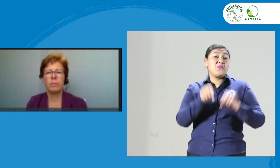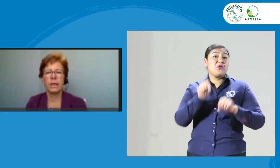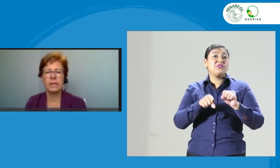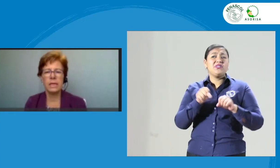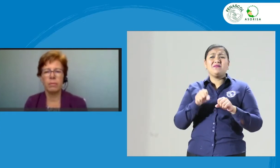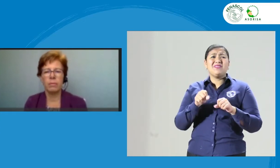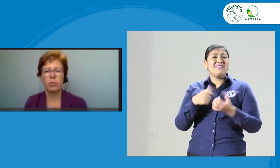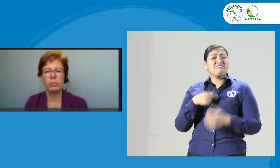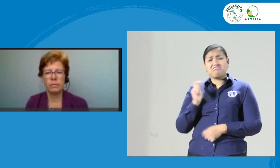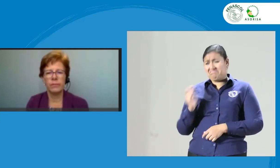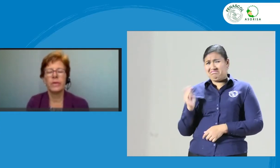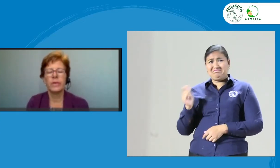qué participo.